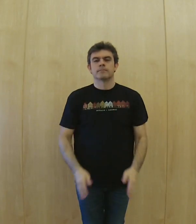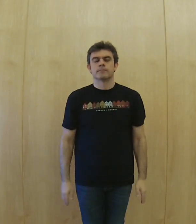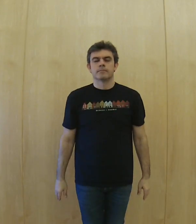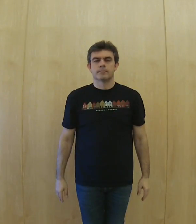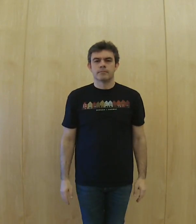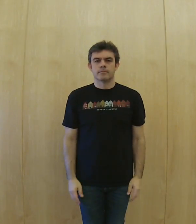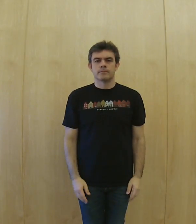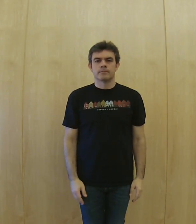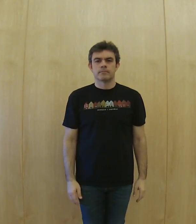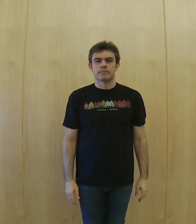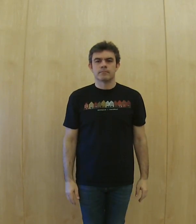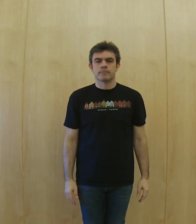deportivo intent,